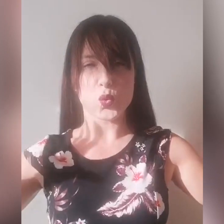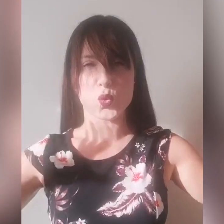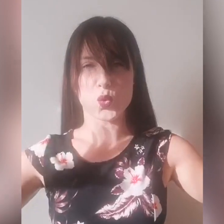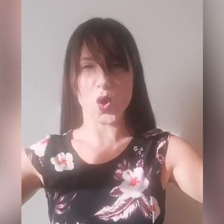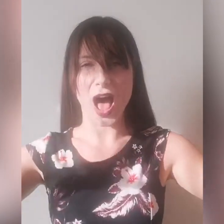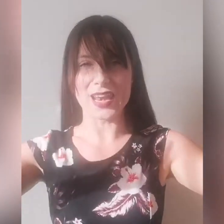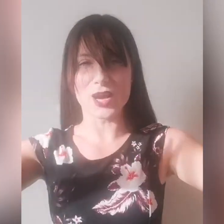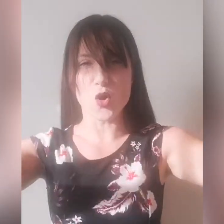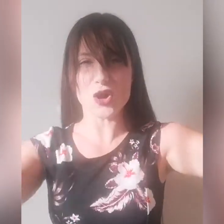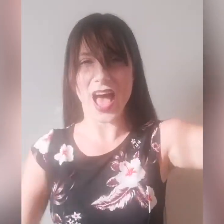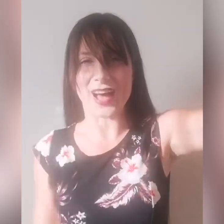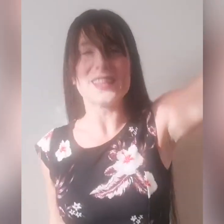Alleluia!